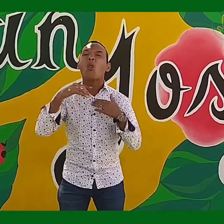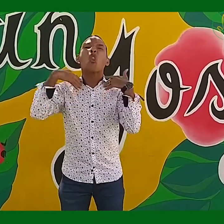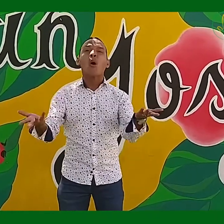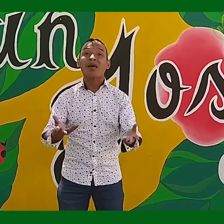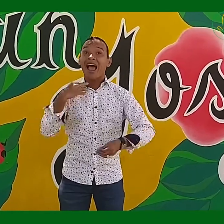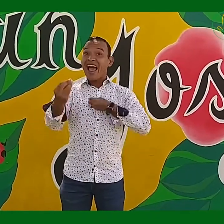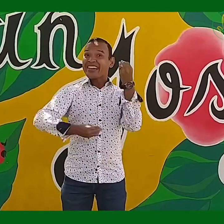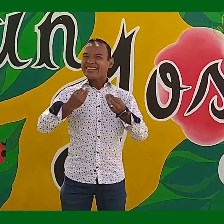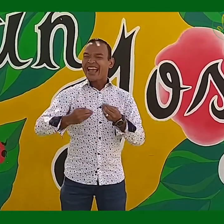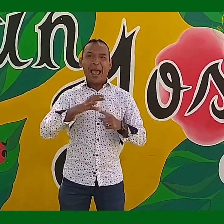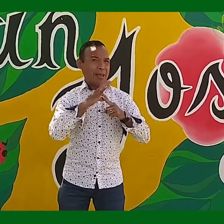música y la vibración.